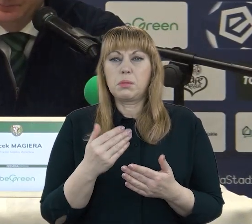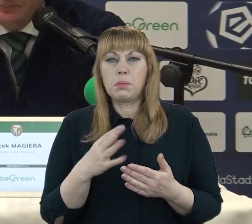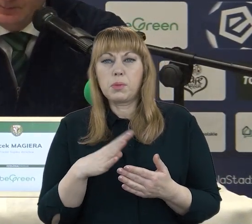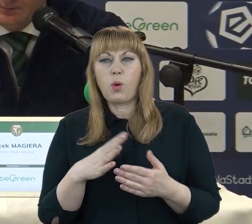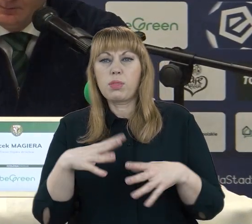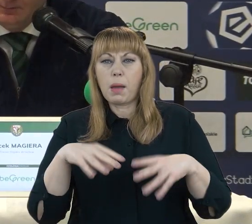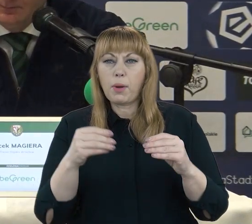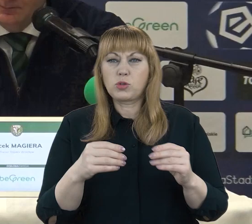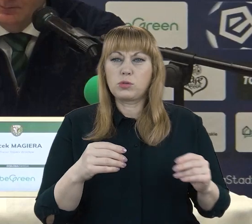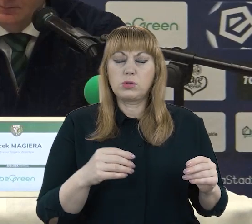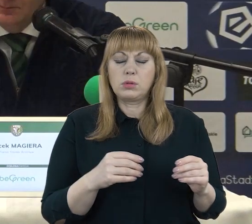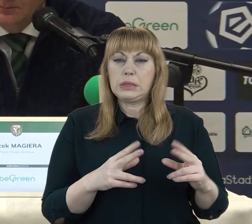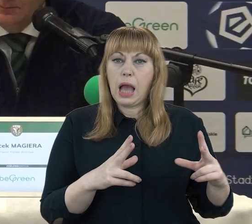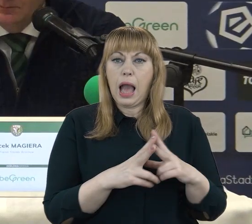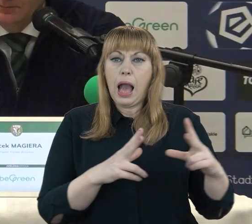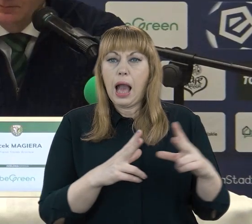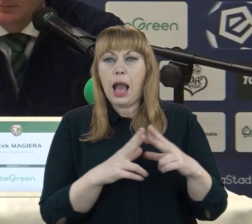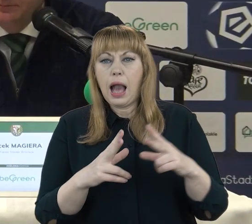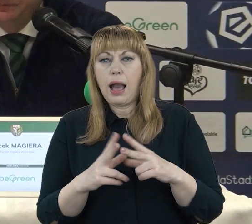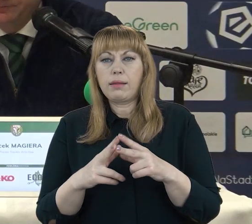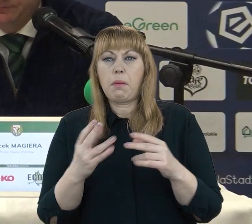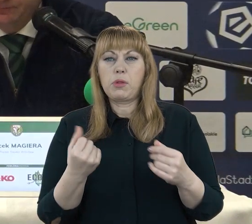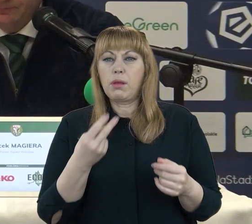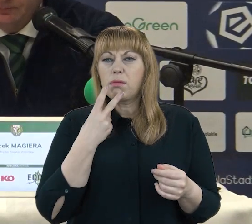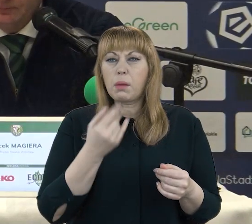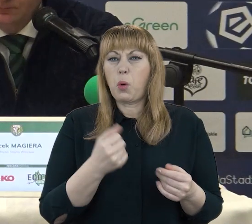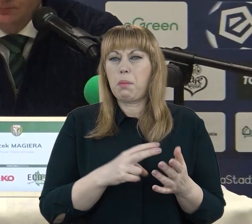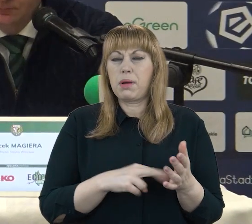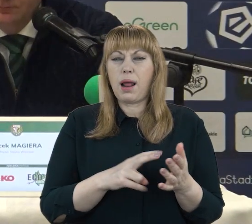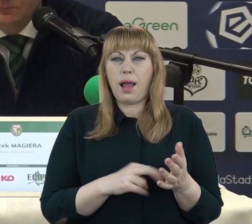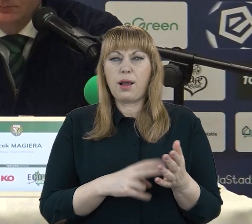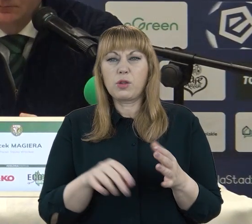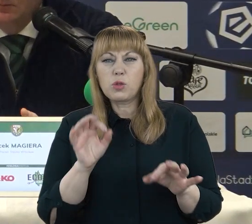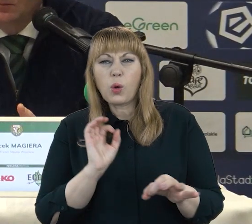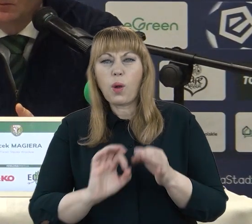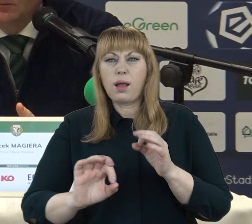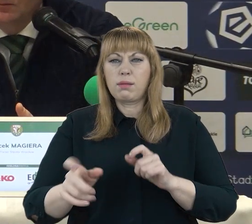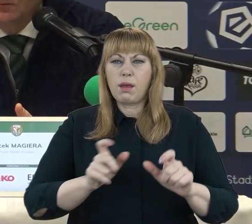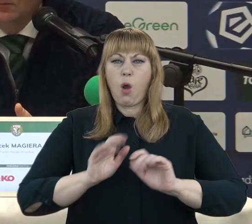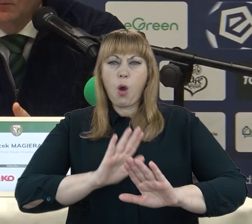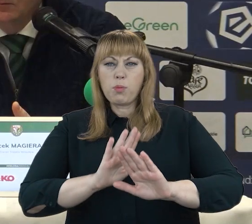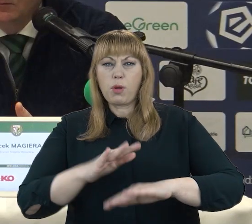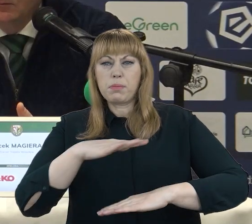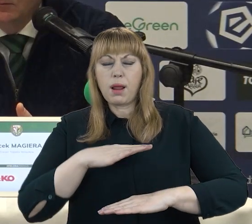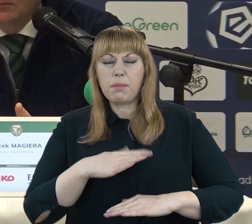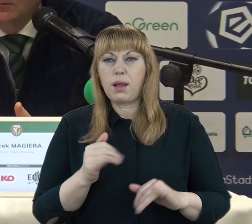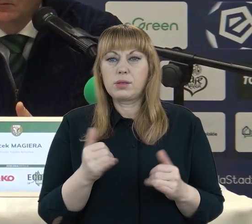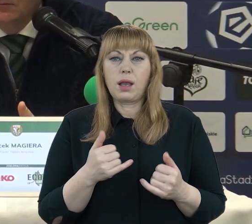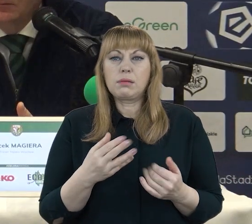spotkanie, tak wydaje się, że później zabrakło takich konkretów pod bramką przeciwnika po utracie gola. i czy to ma jakieś podłoże, czego to wynikało?